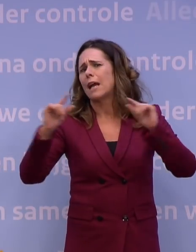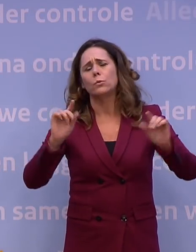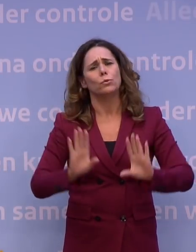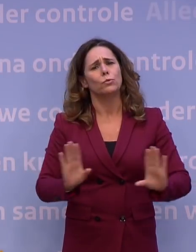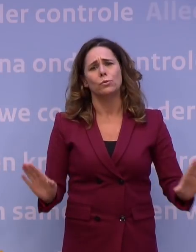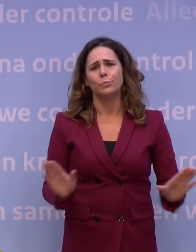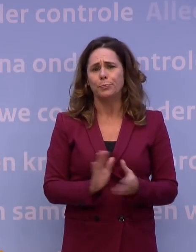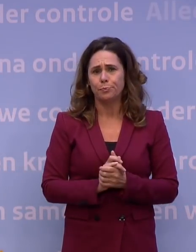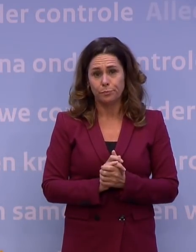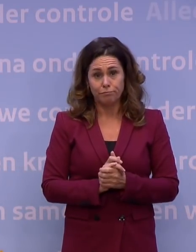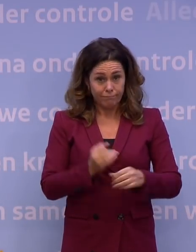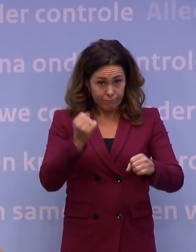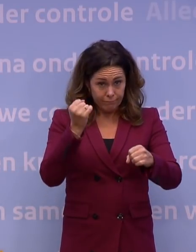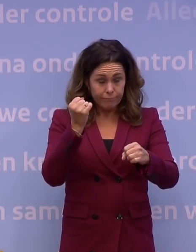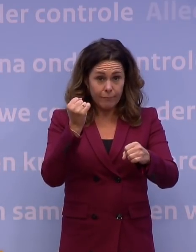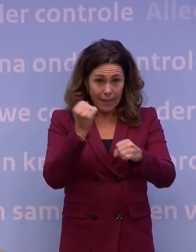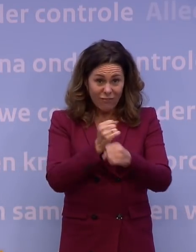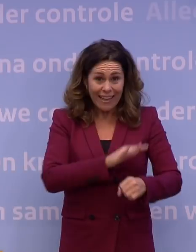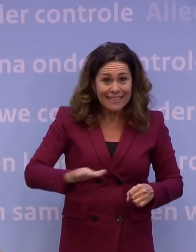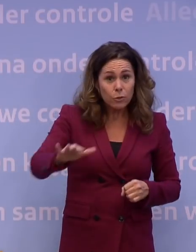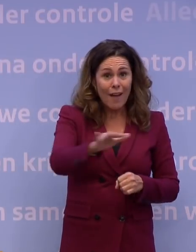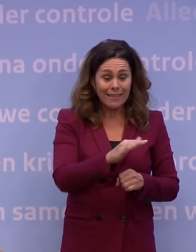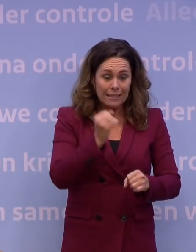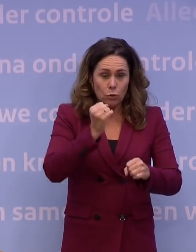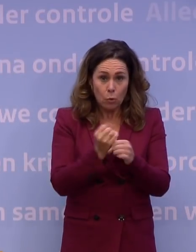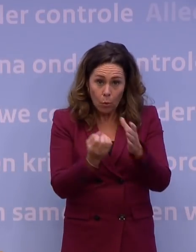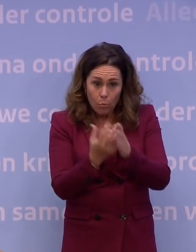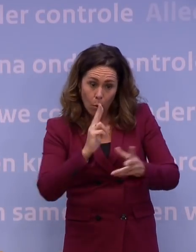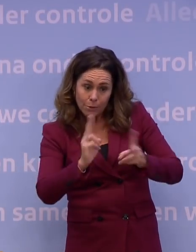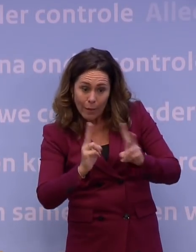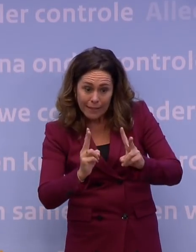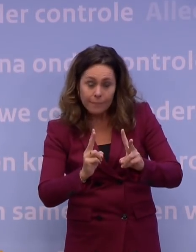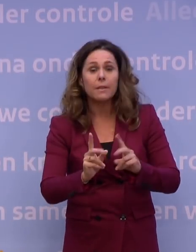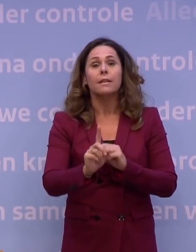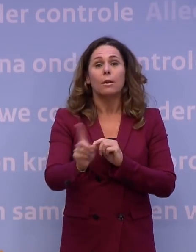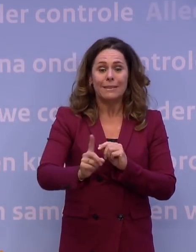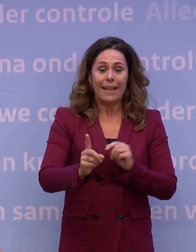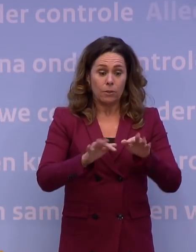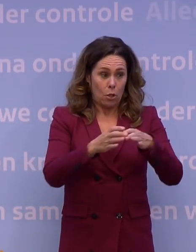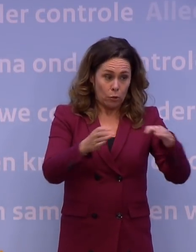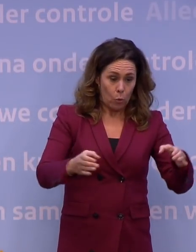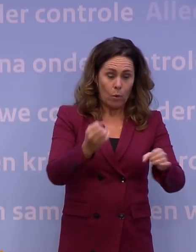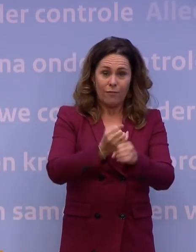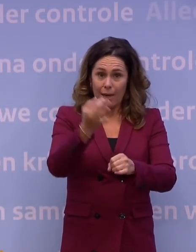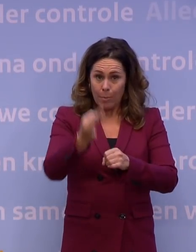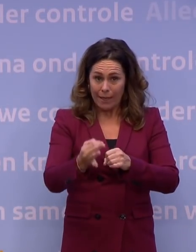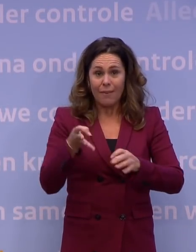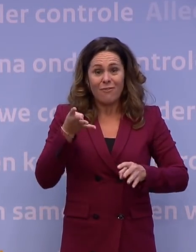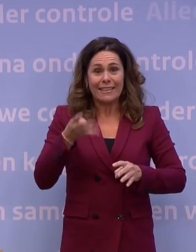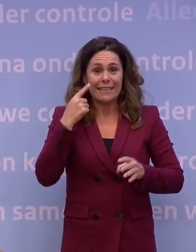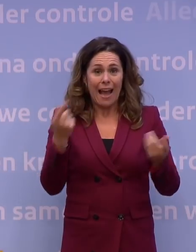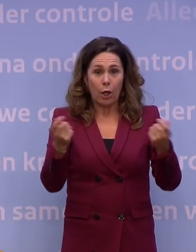in een werksituatie toch een bronbesmetting plaatsvindt, kan zo'n kantoor of werkplek voor veertien dagen worden gesloten.